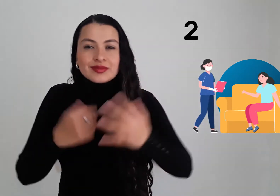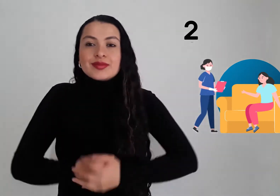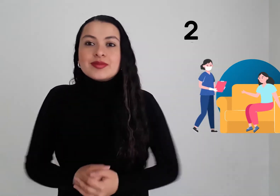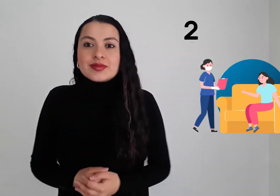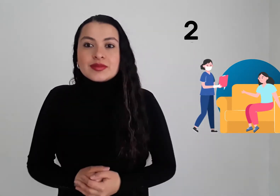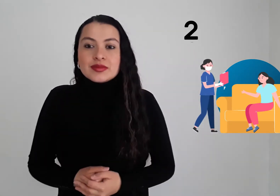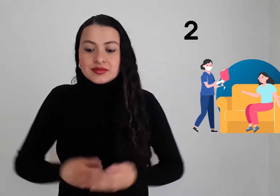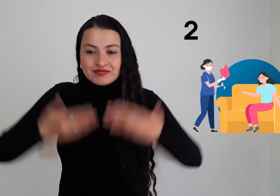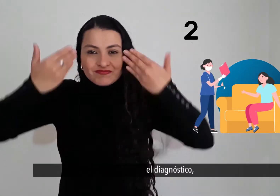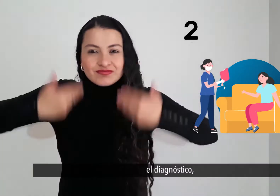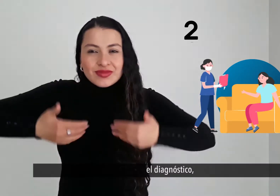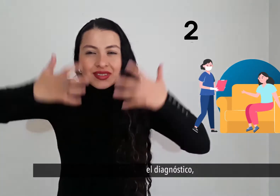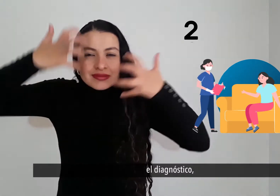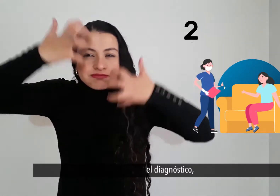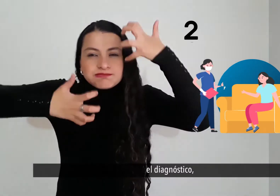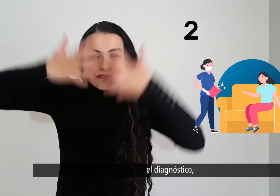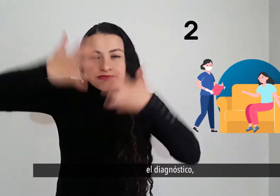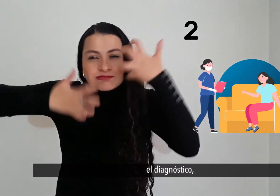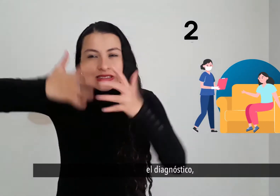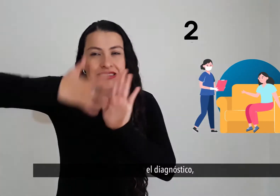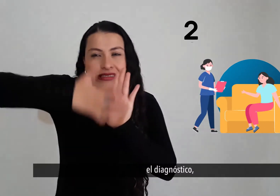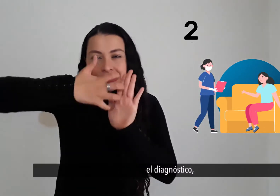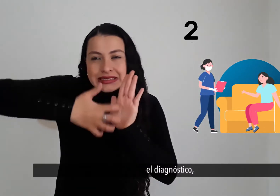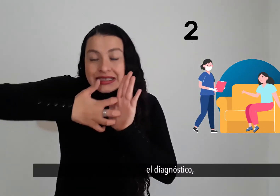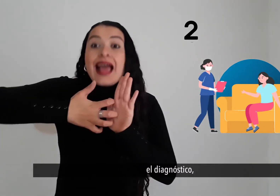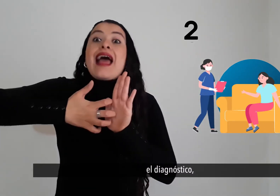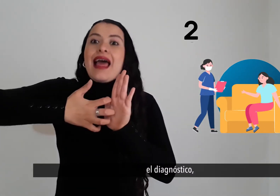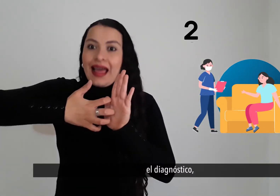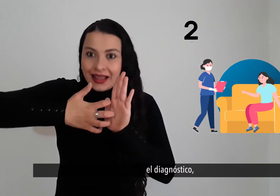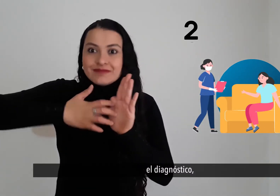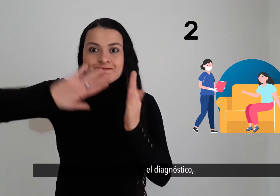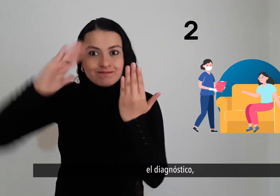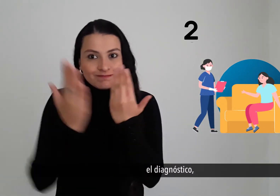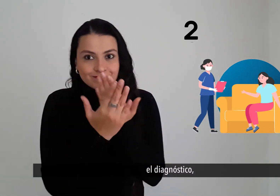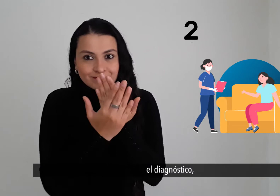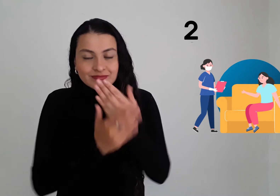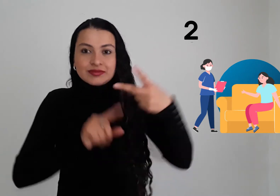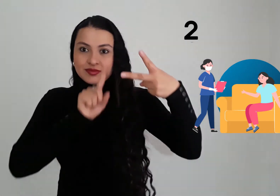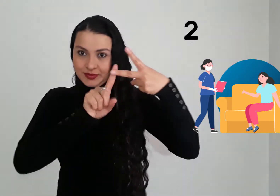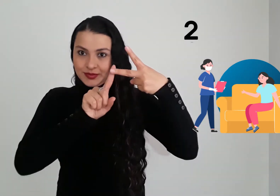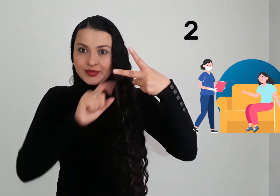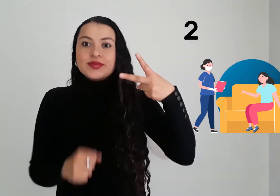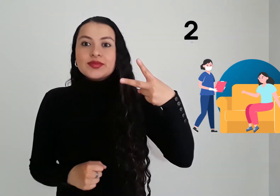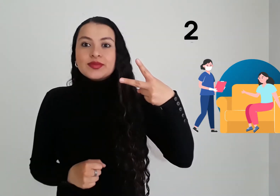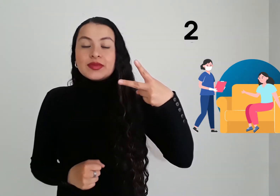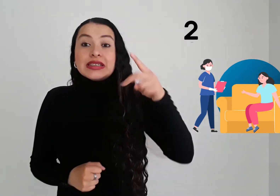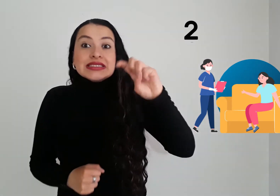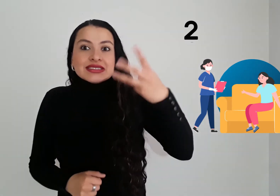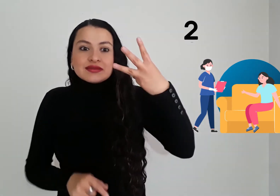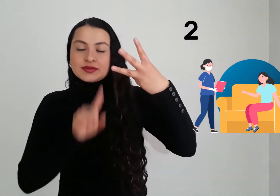El diagnóstico El diagnóstico